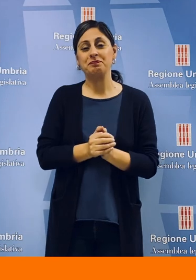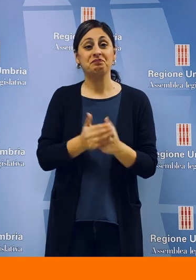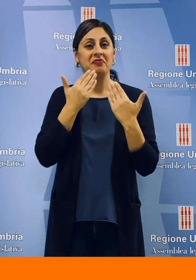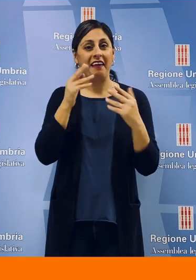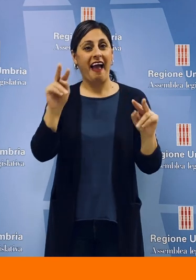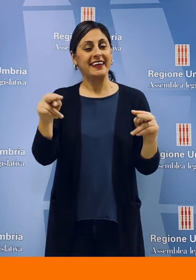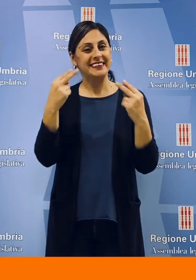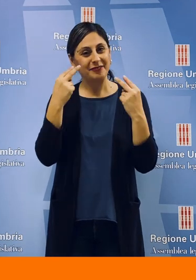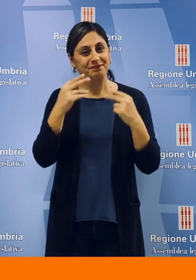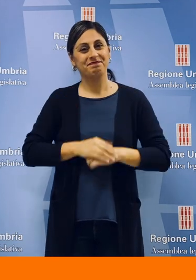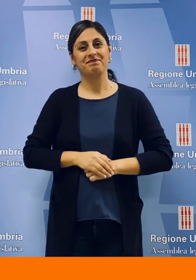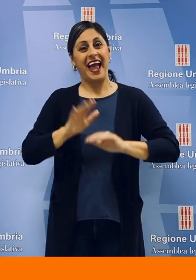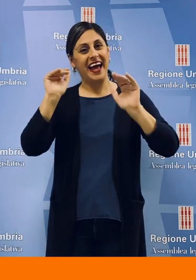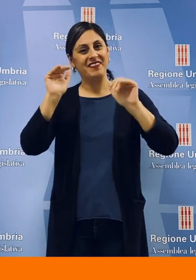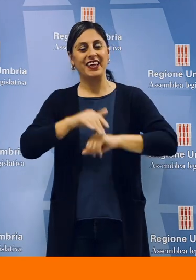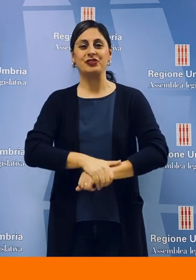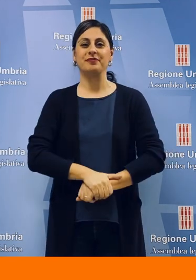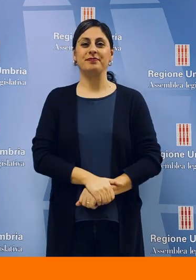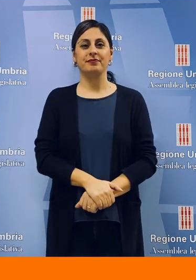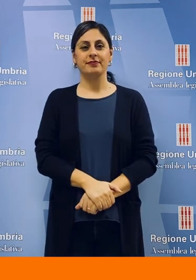YouTube. Grazie per la vostra attenzione, arrivederci.